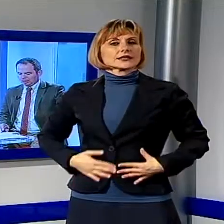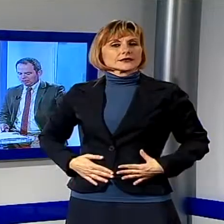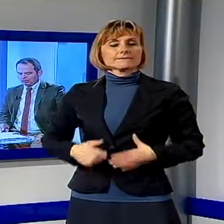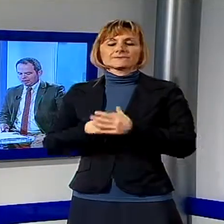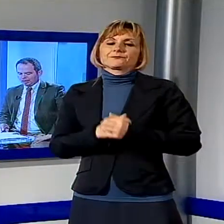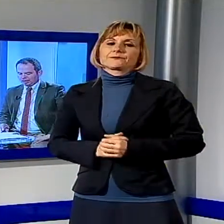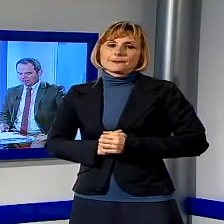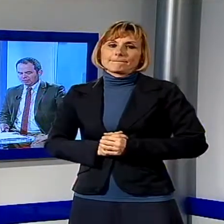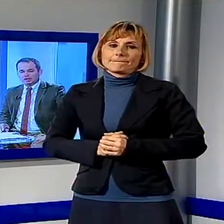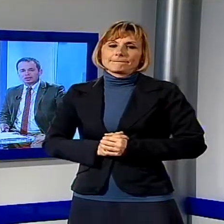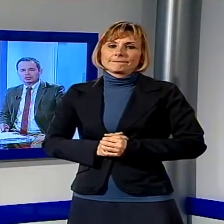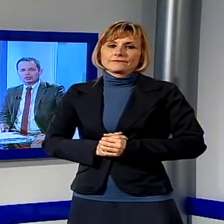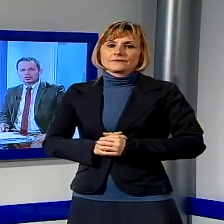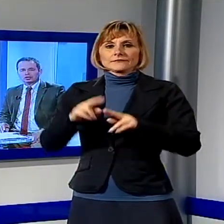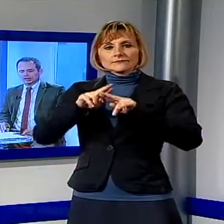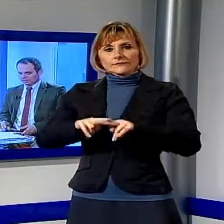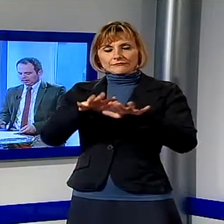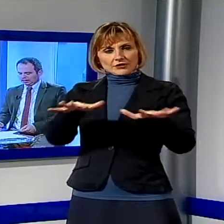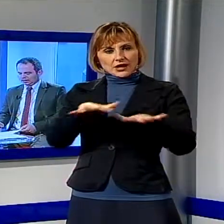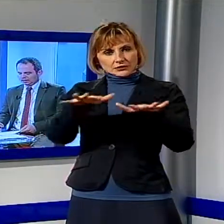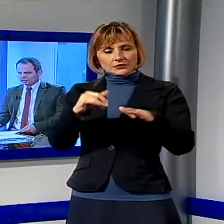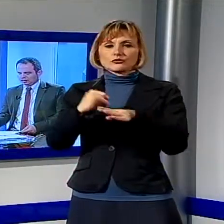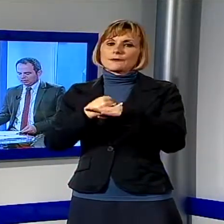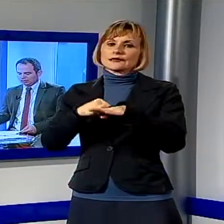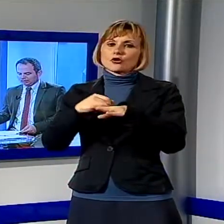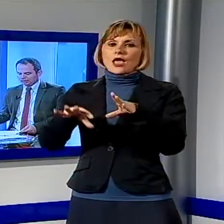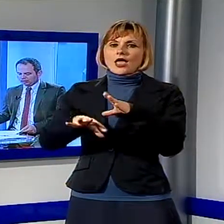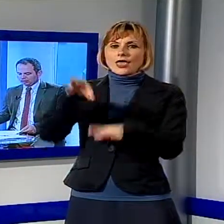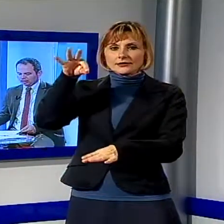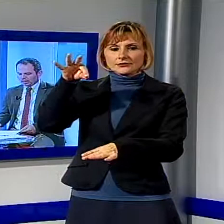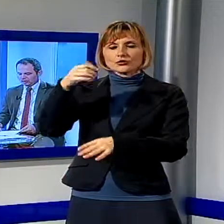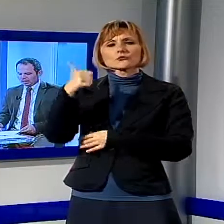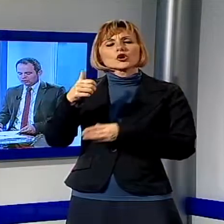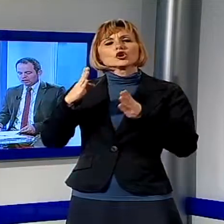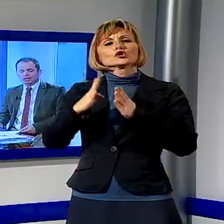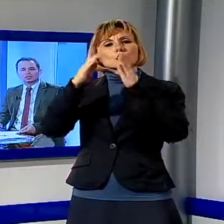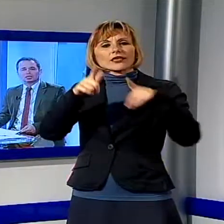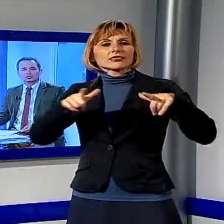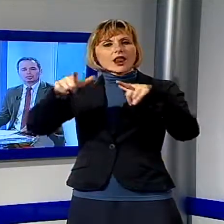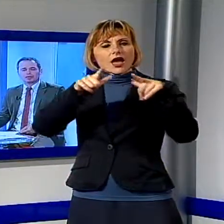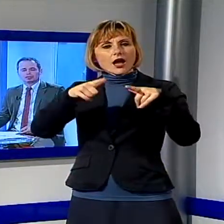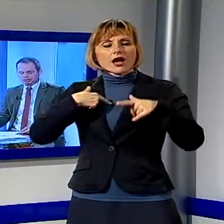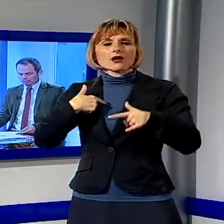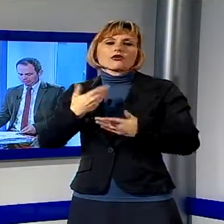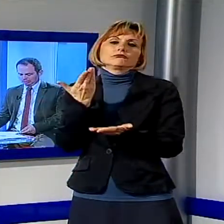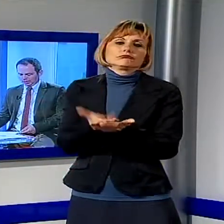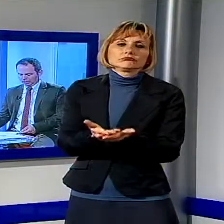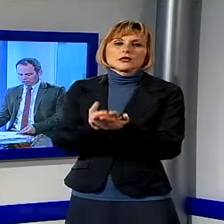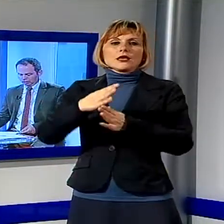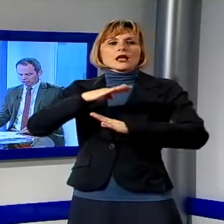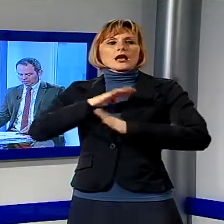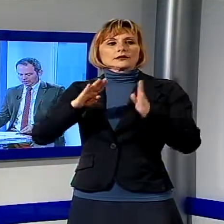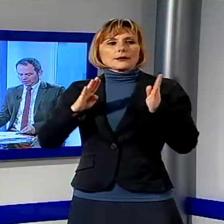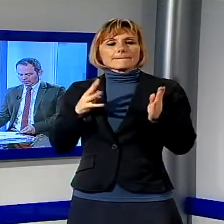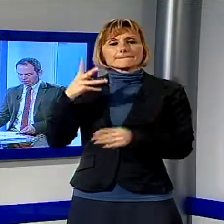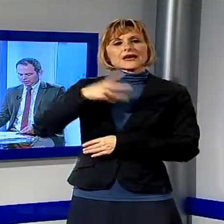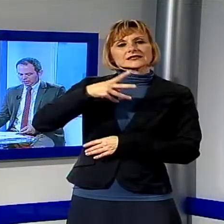Rimaniamo a parlare di Viareggio, in particolare delle elezioni perché Torre del Lago lancia la candidatura di Massimiliano